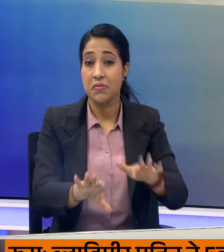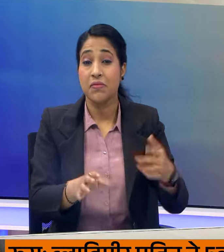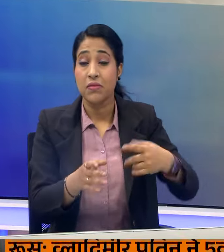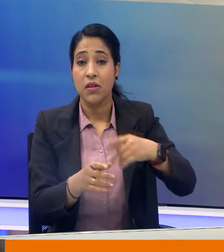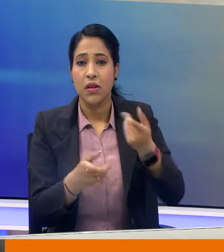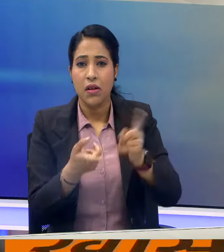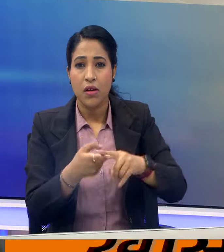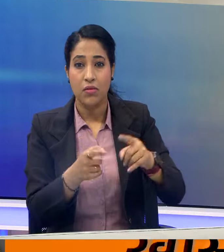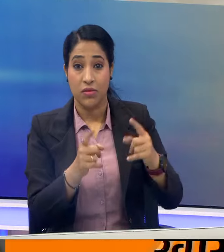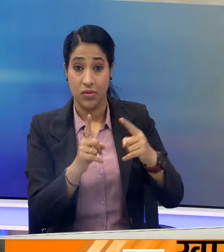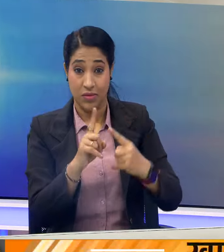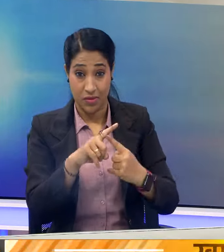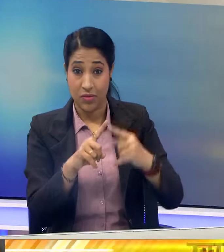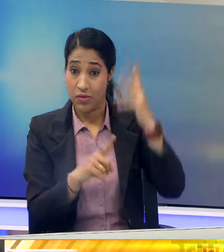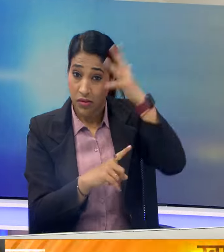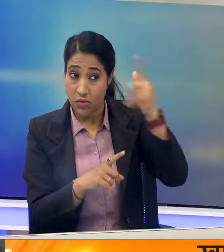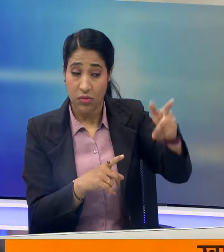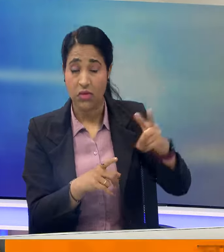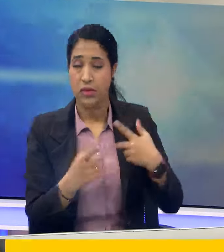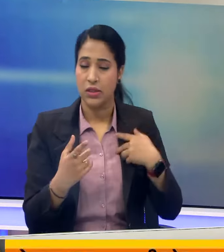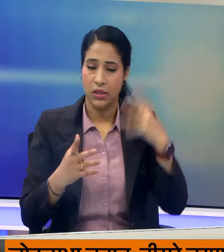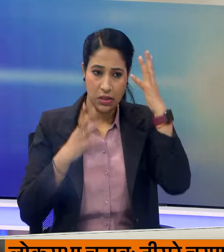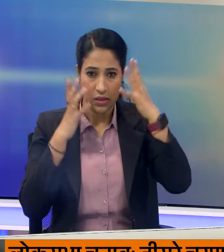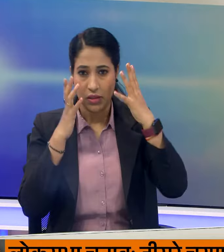ट्रम्प काफी परिशान नजर आए